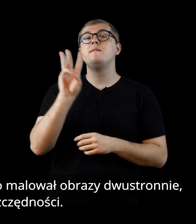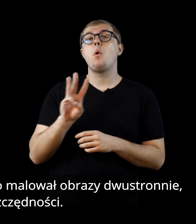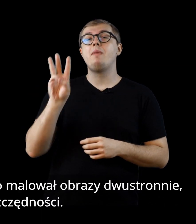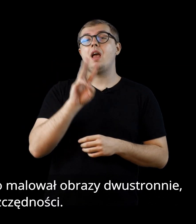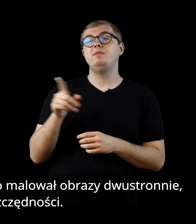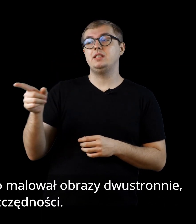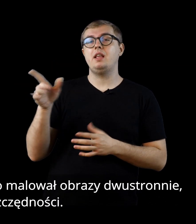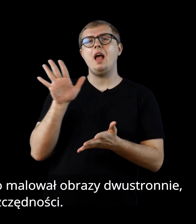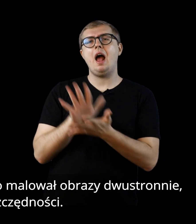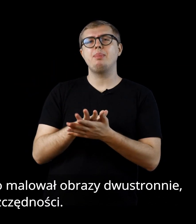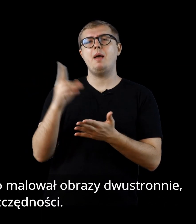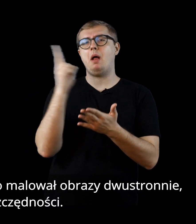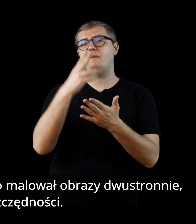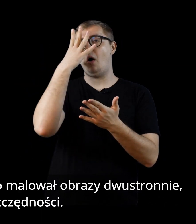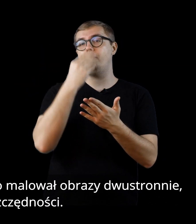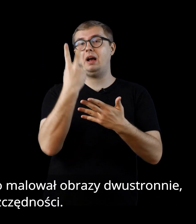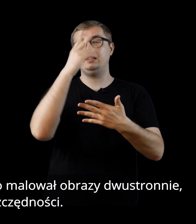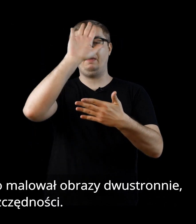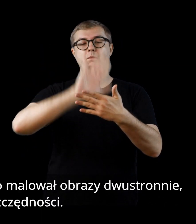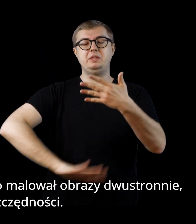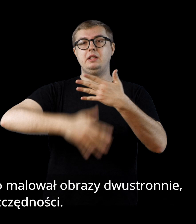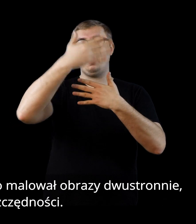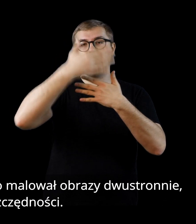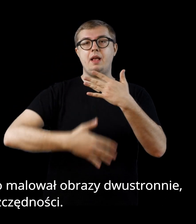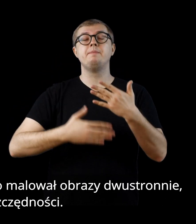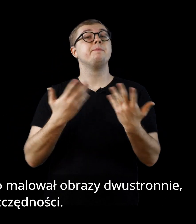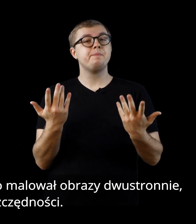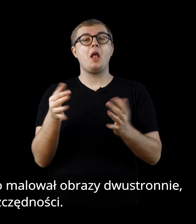Andrzej Wróblewski często malował obrazy dwustronnie, z oszczędności.